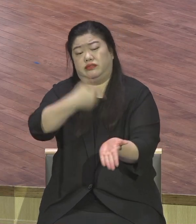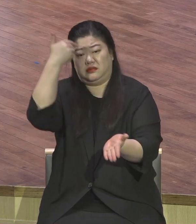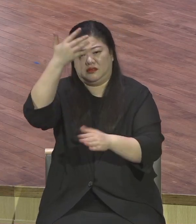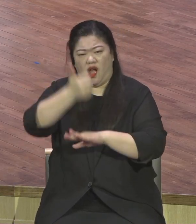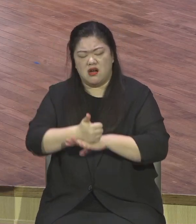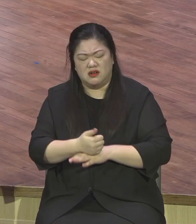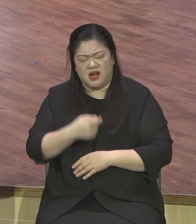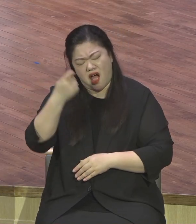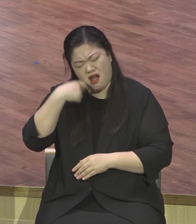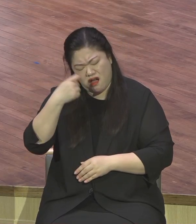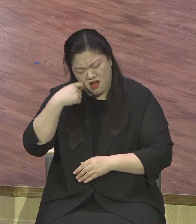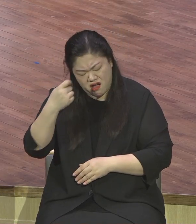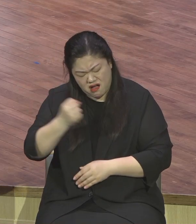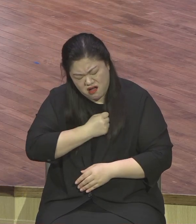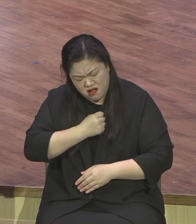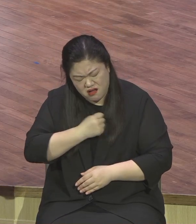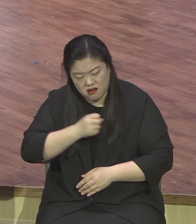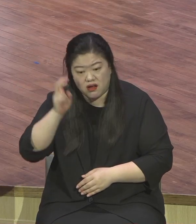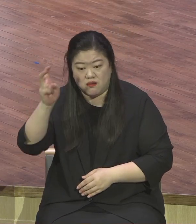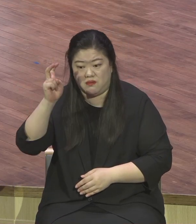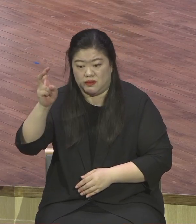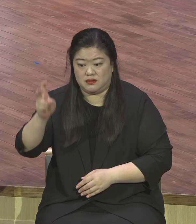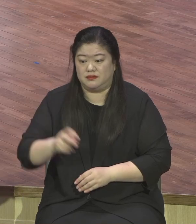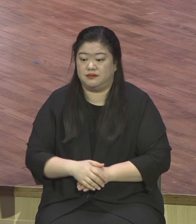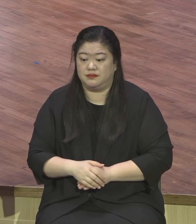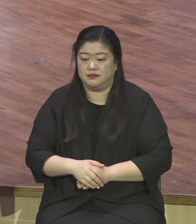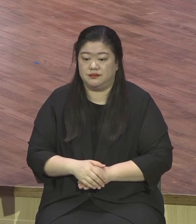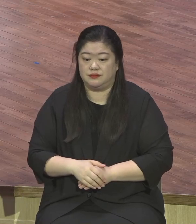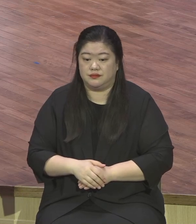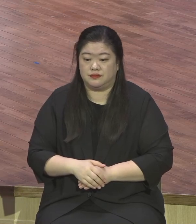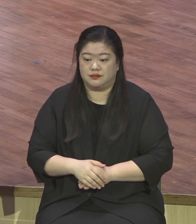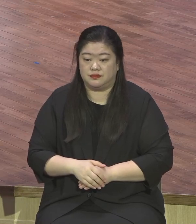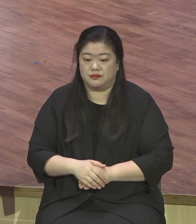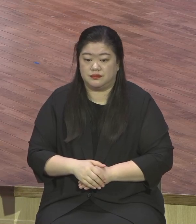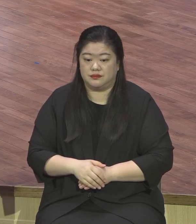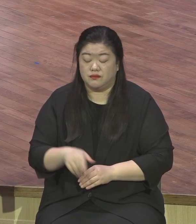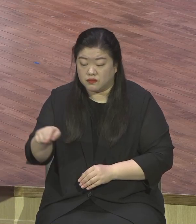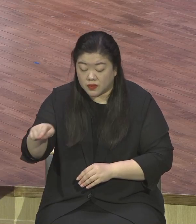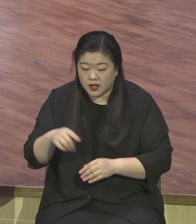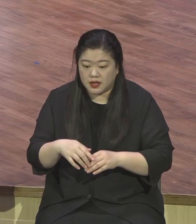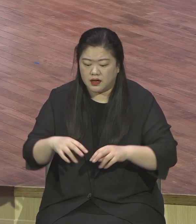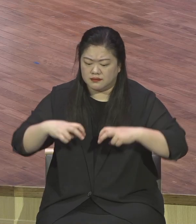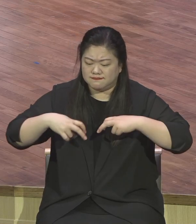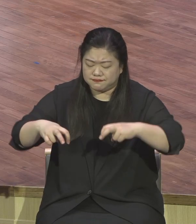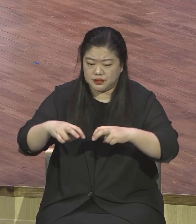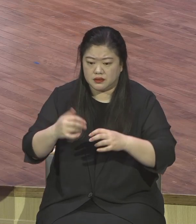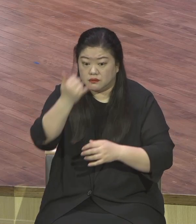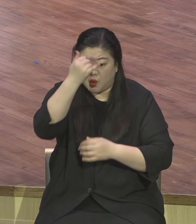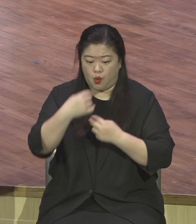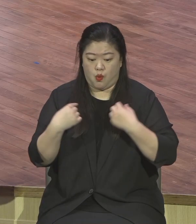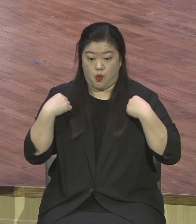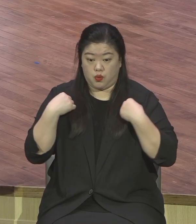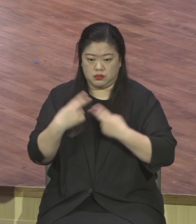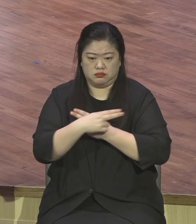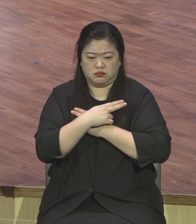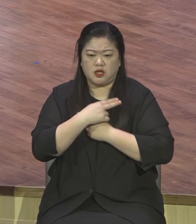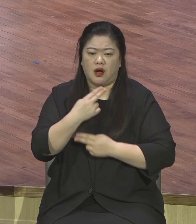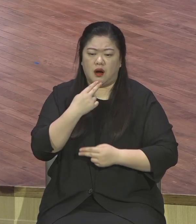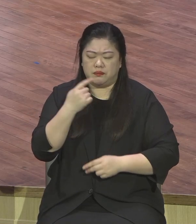임금이 초청받은 손님들을 보러 왔는데 그 예복을 입지 않는 한 사람이 있었어요 임금이 그